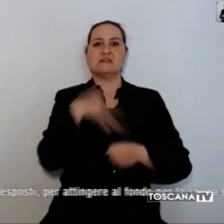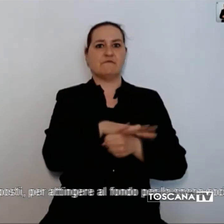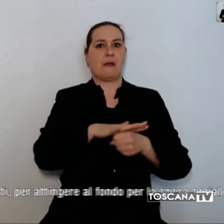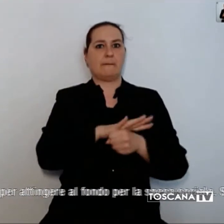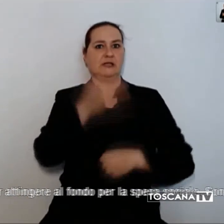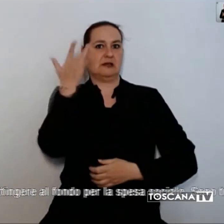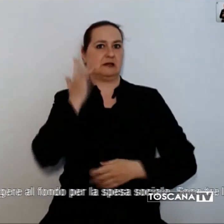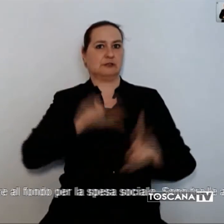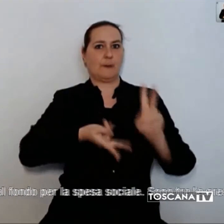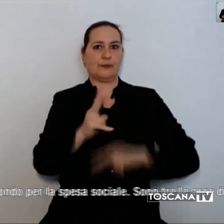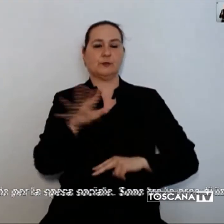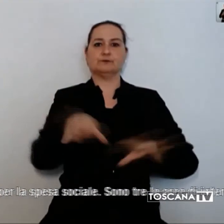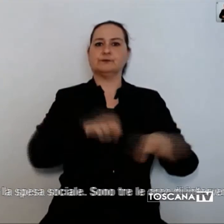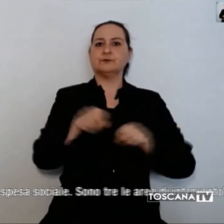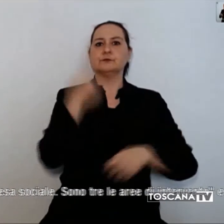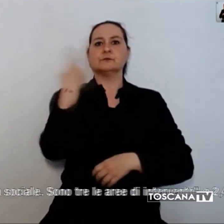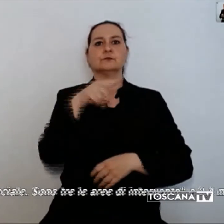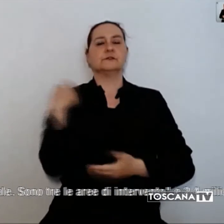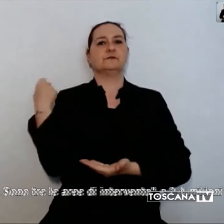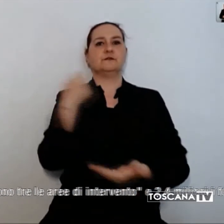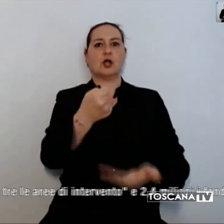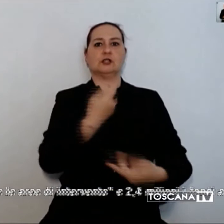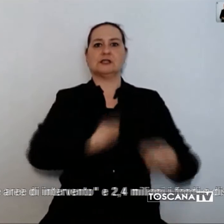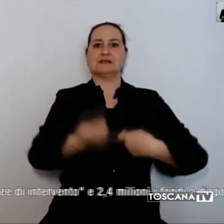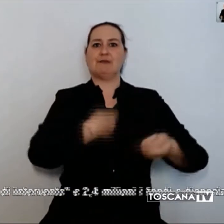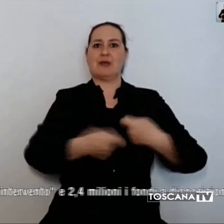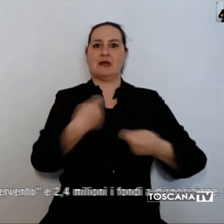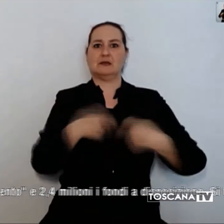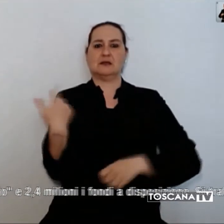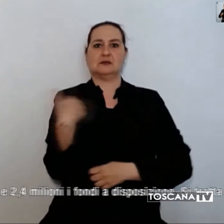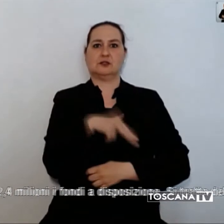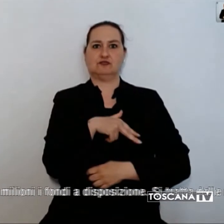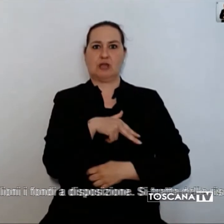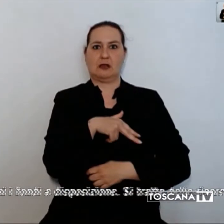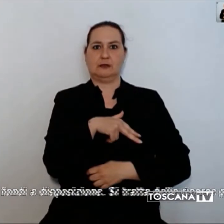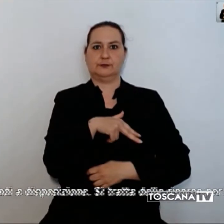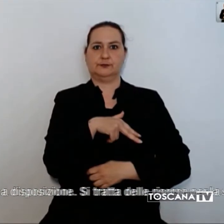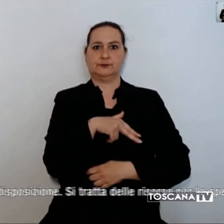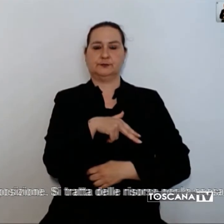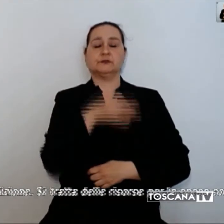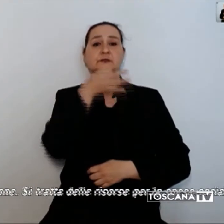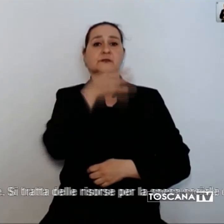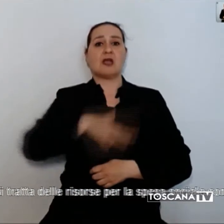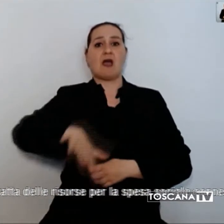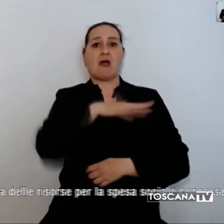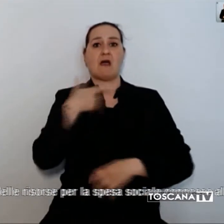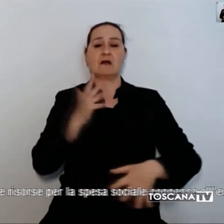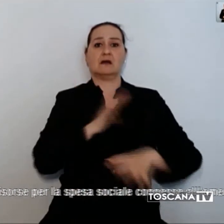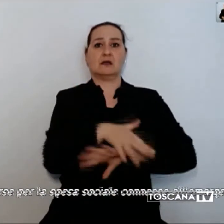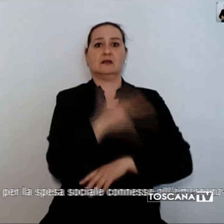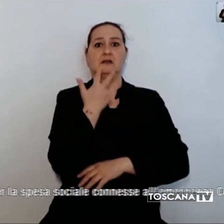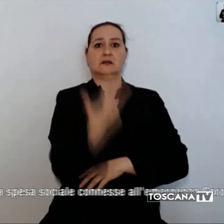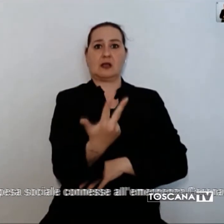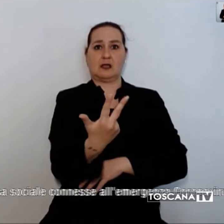attingere al fondo per la spesa sociale. Sono tre le aree di intervento e 2,4